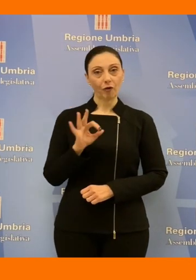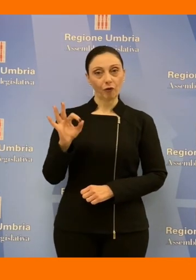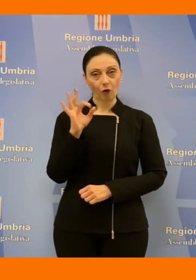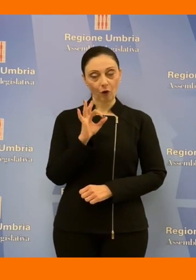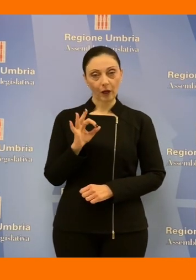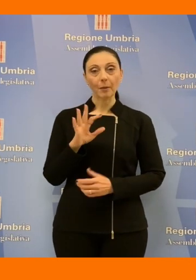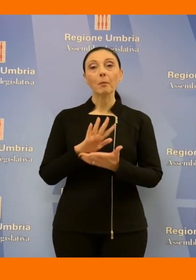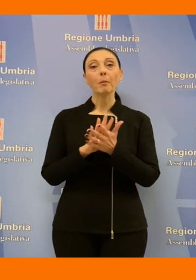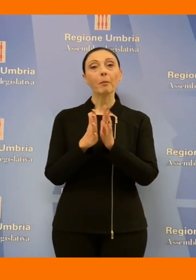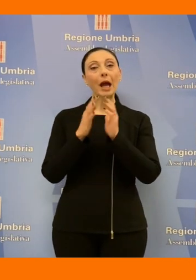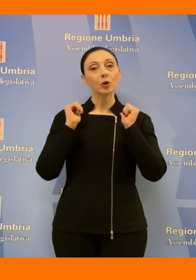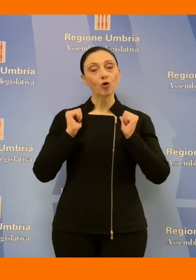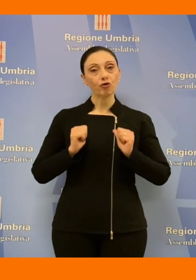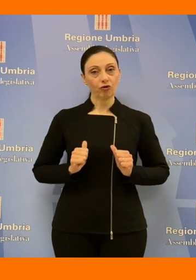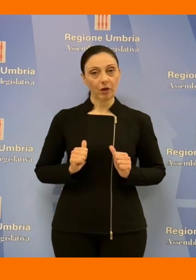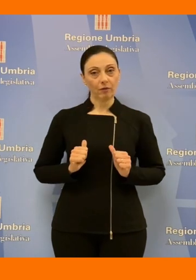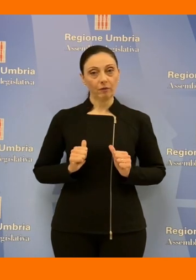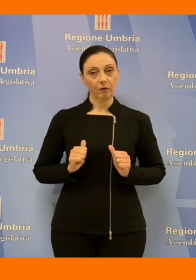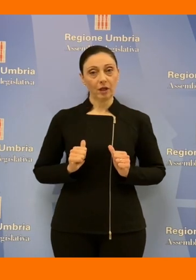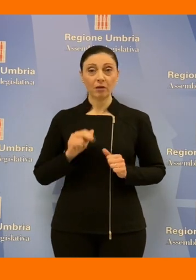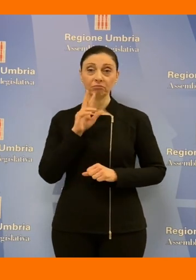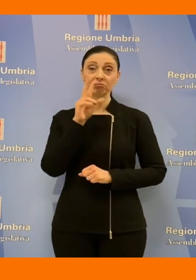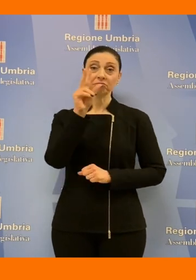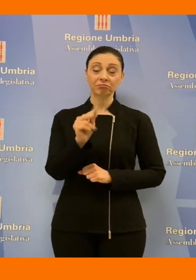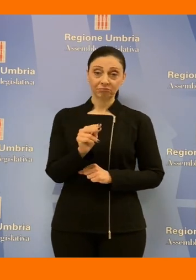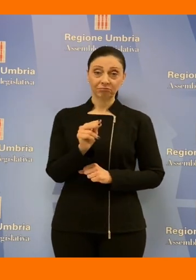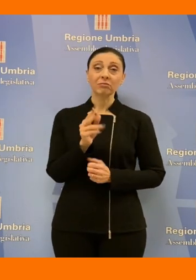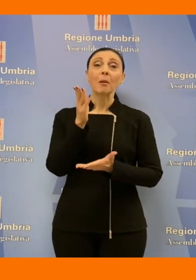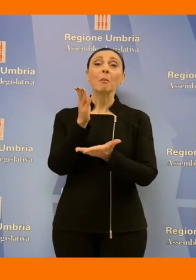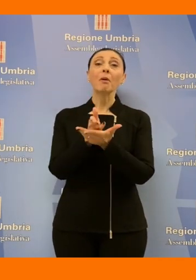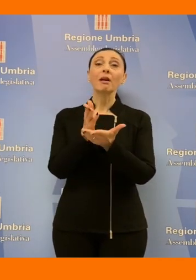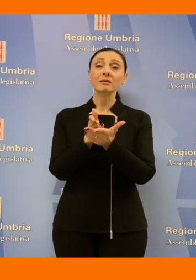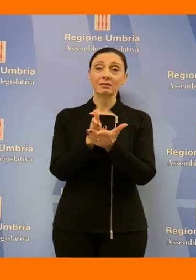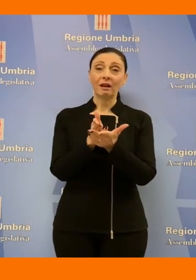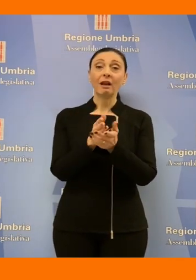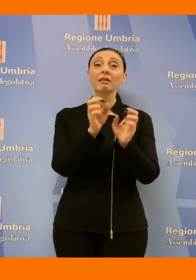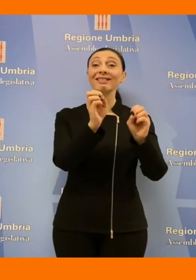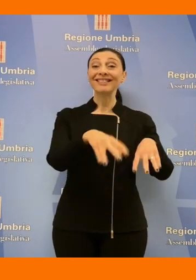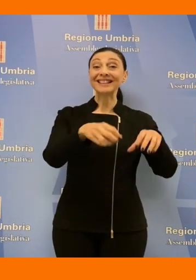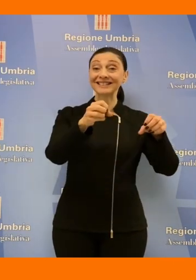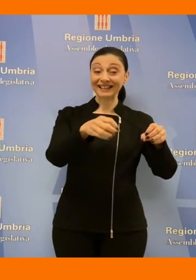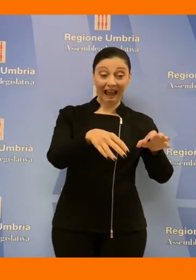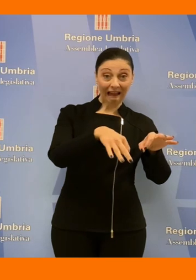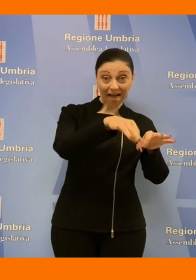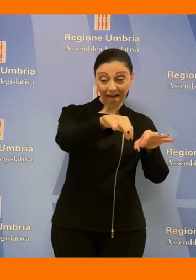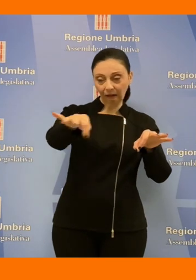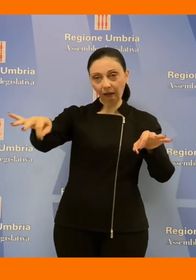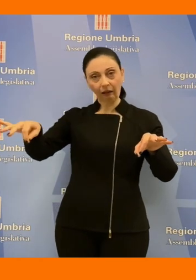del patto civico è stata messa la parola fine all'espansione delle discariche un riformista che a cuore l